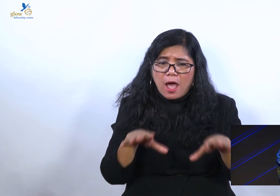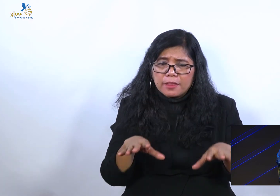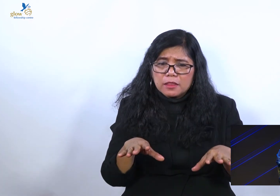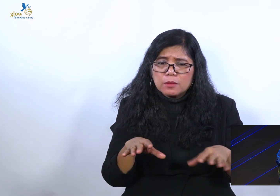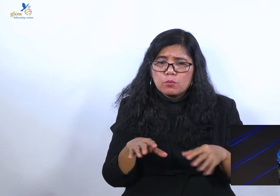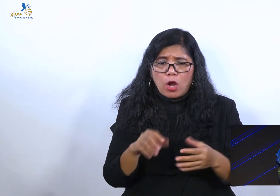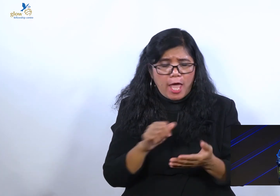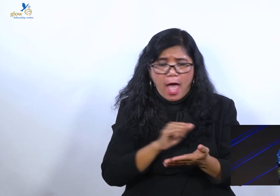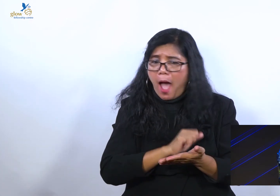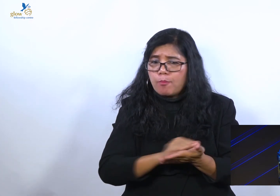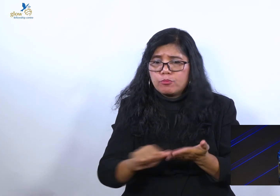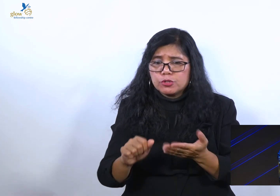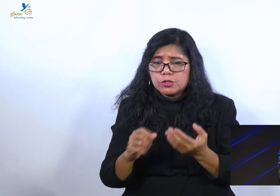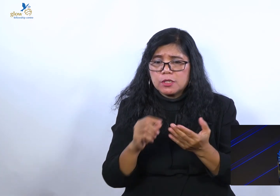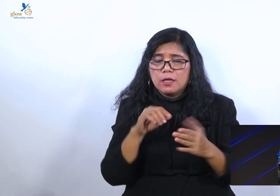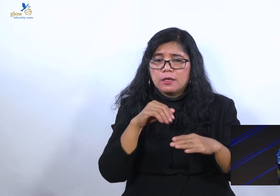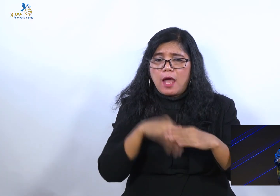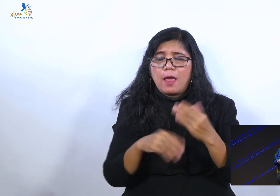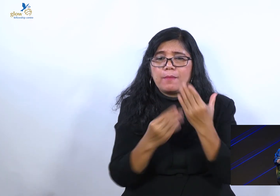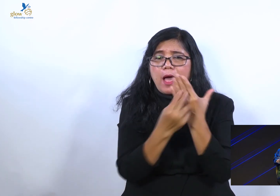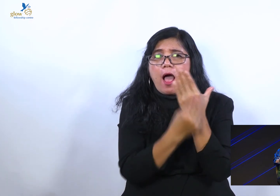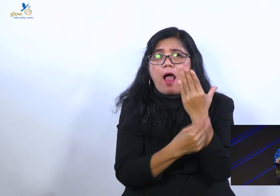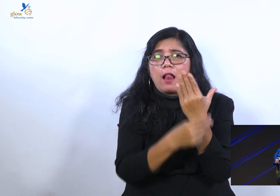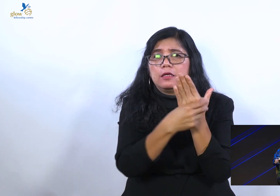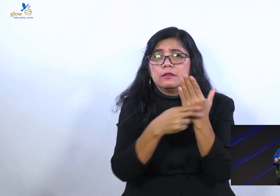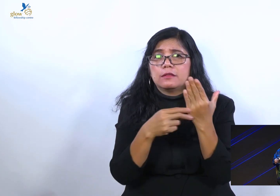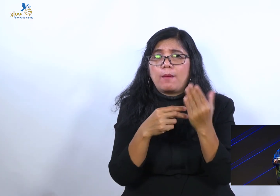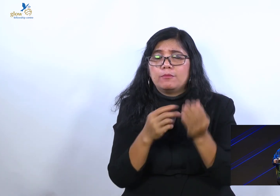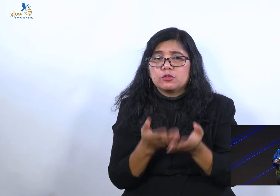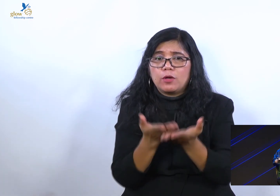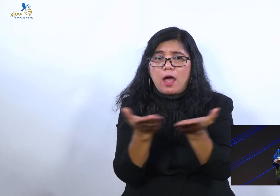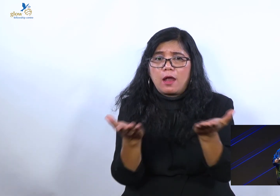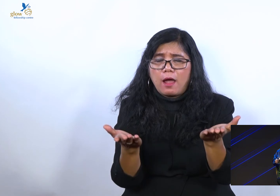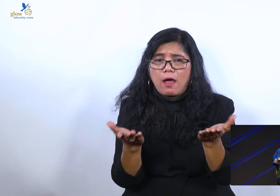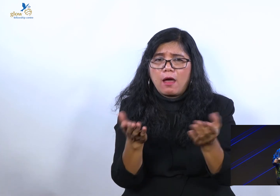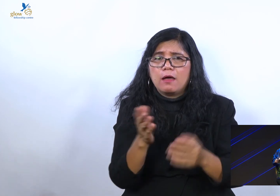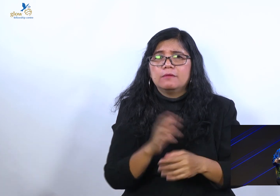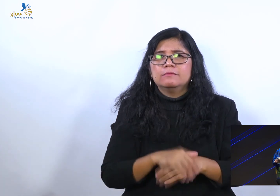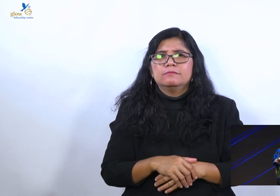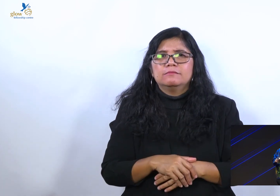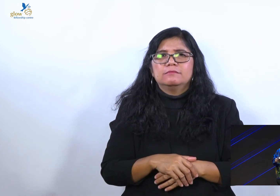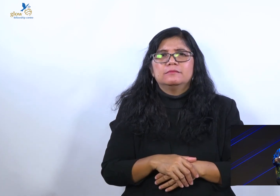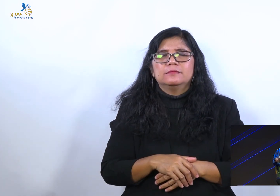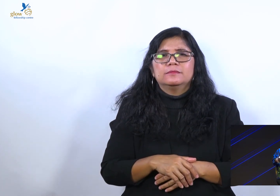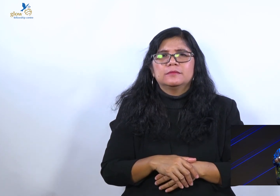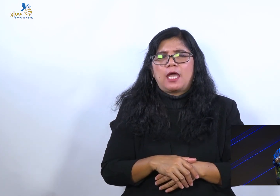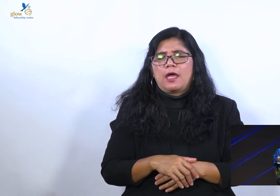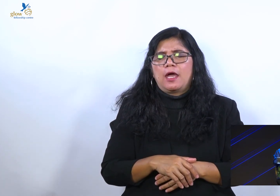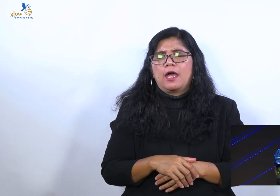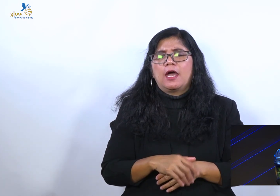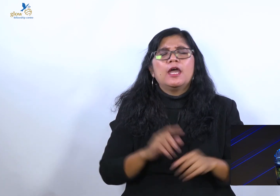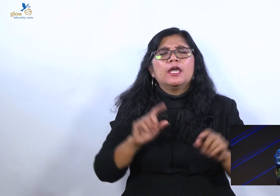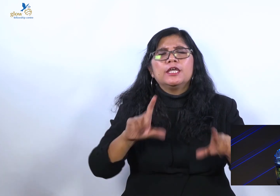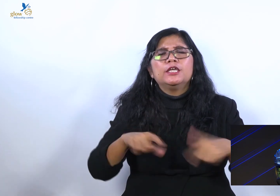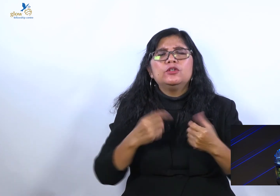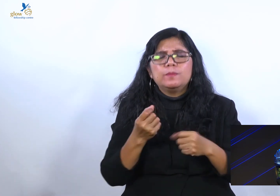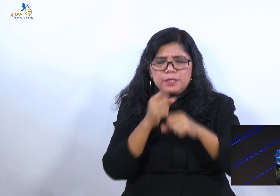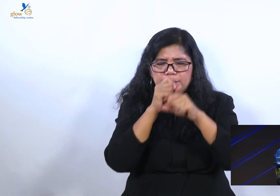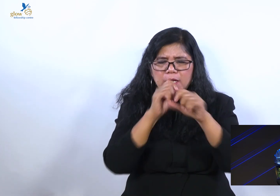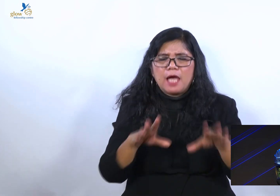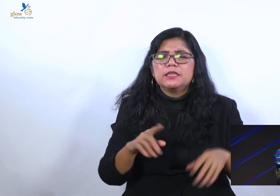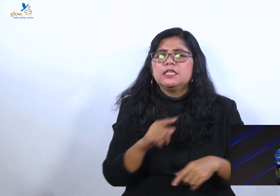kalau memang berkat itu menjijikan buat saudara. Tetapi yang saya pelajari dalam Alkitab. Hidup diberkati itu adalah gendak Allah.